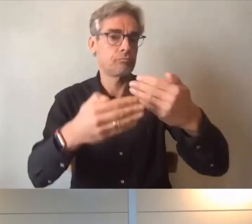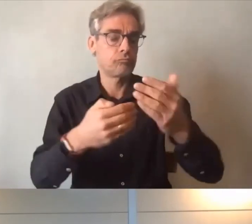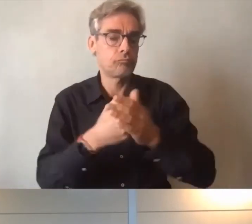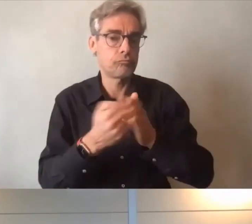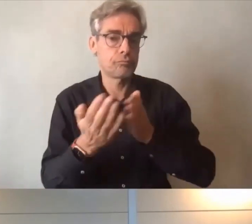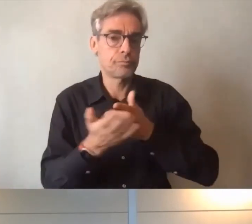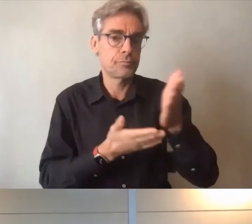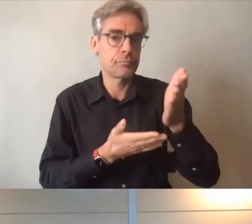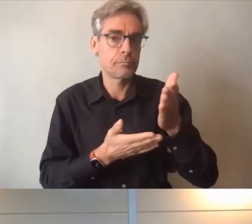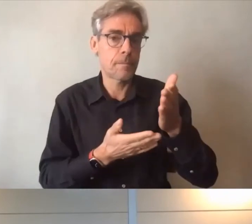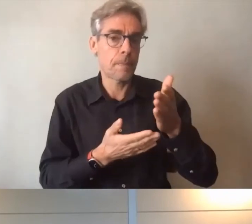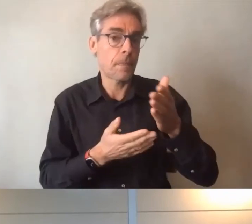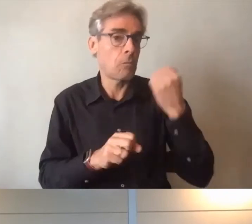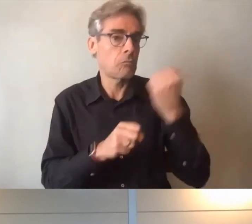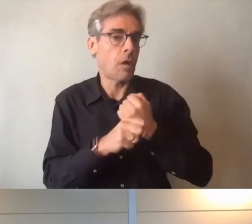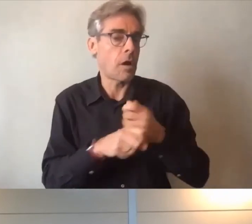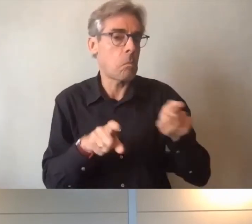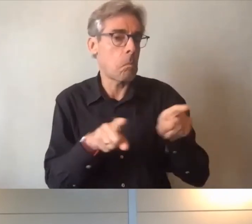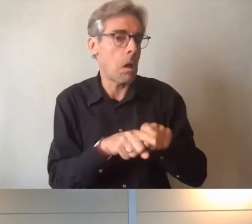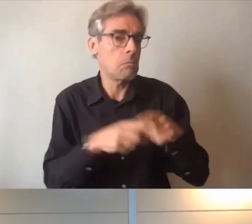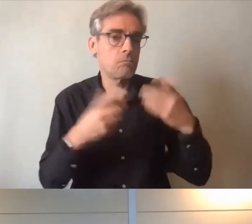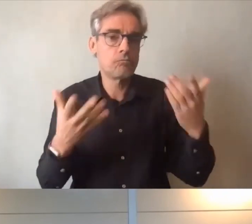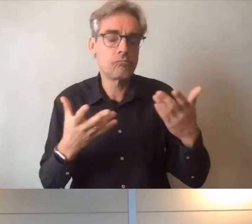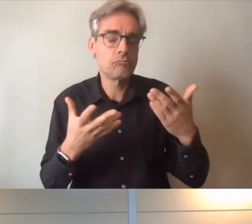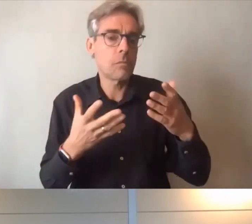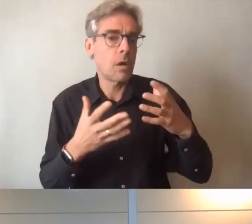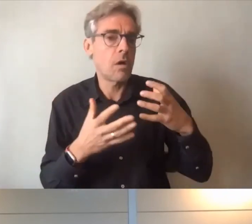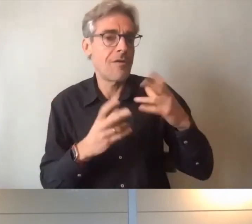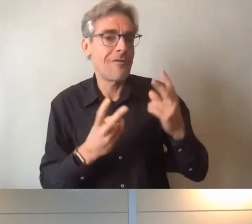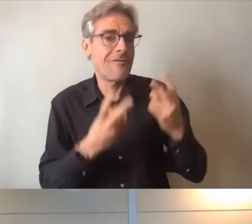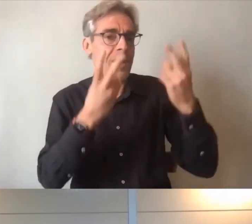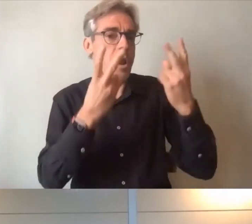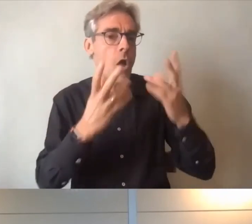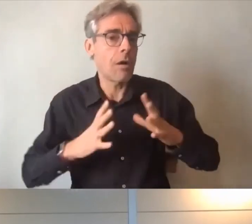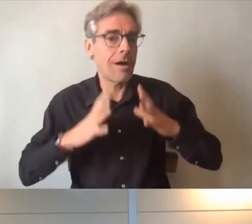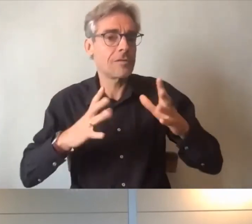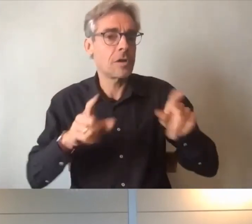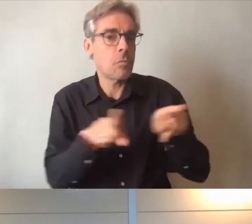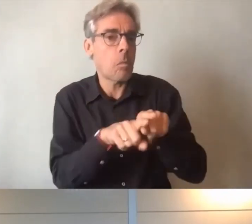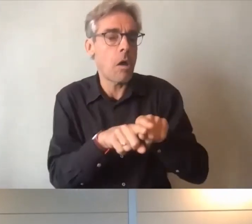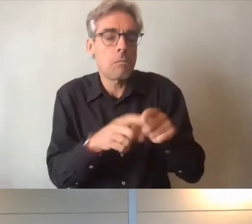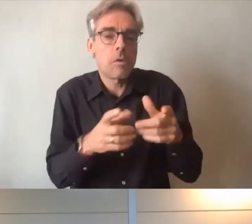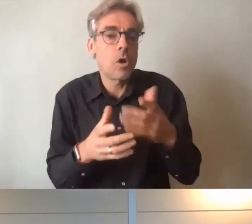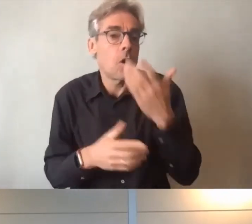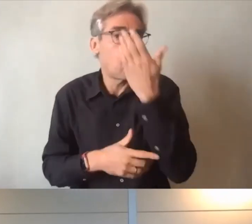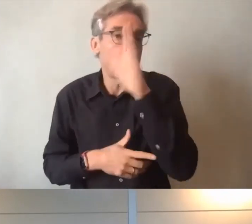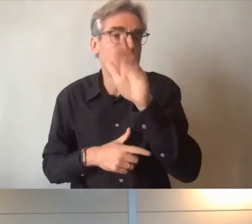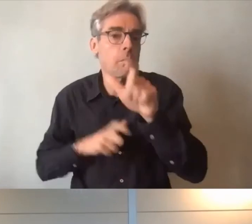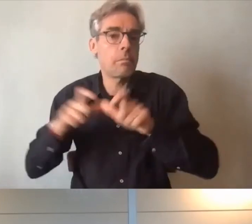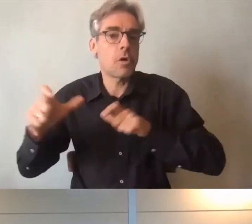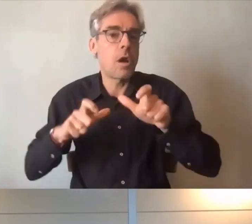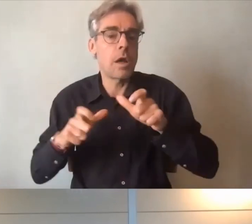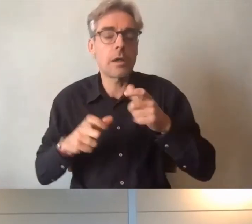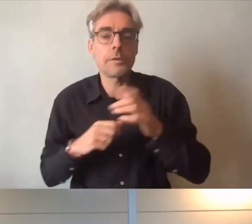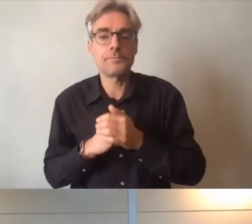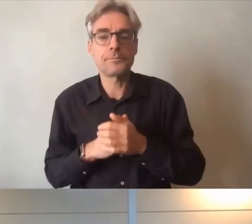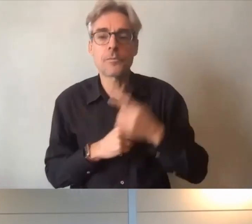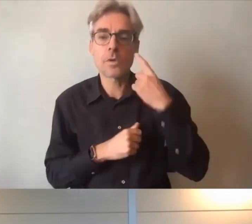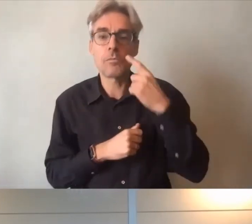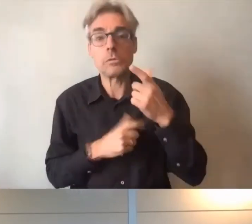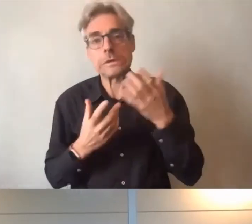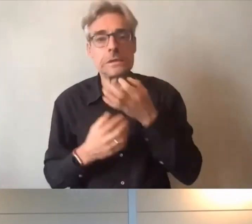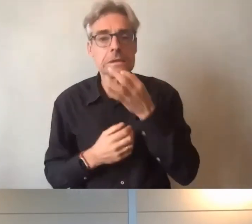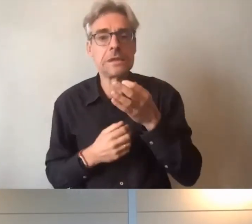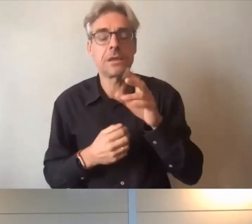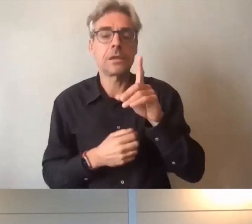abattre le même travail sont aussi précieux aussi investis aussi engagés pour utiliser le langage